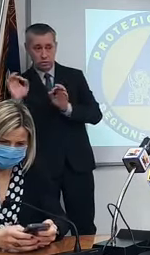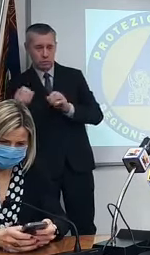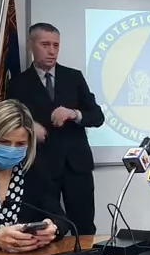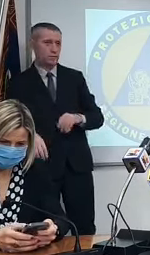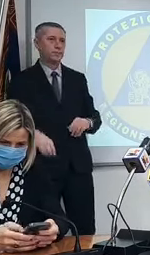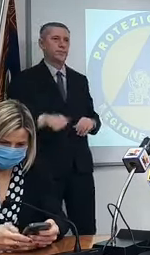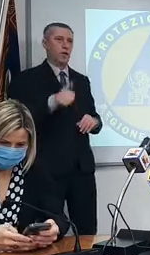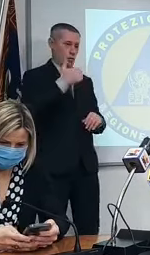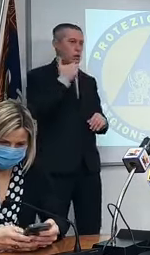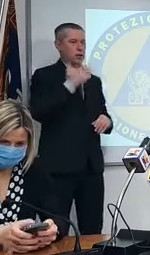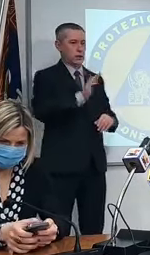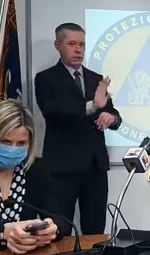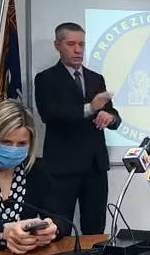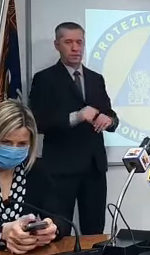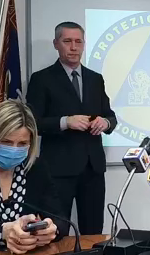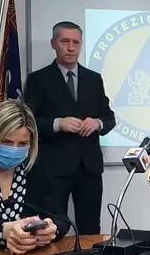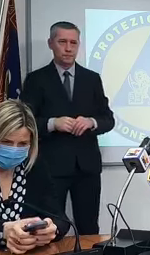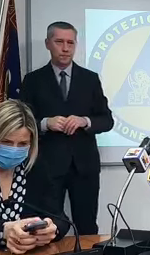prego